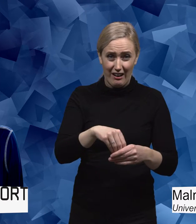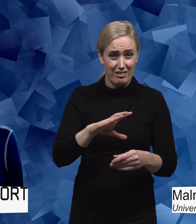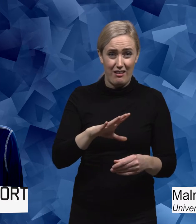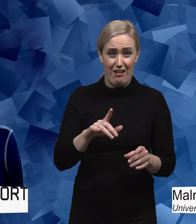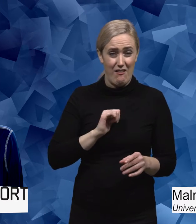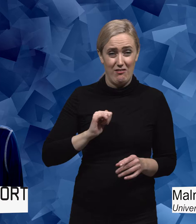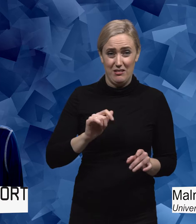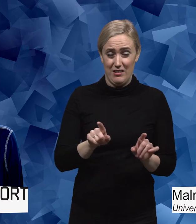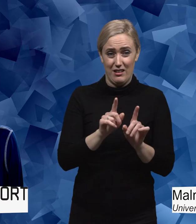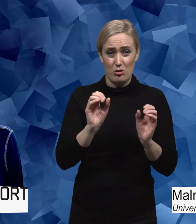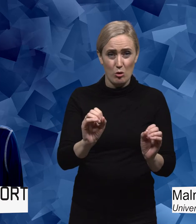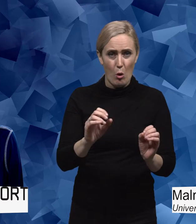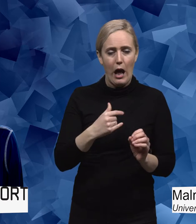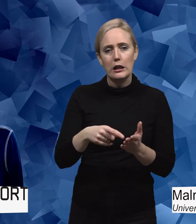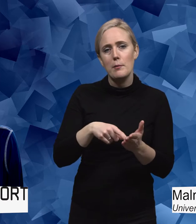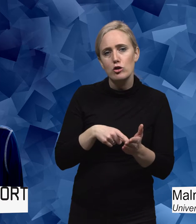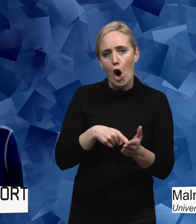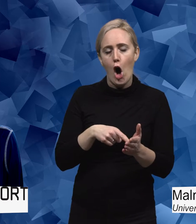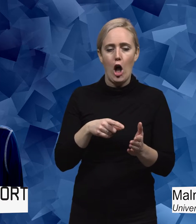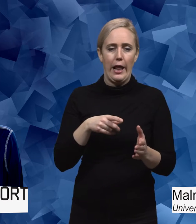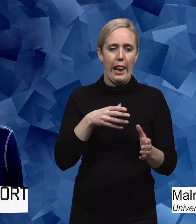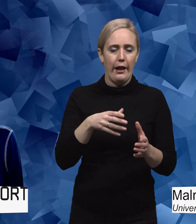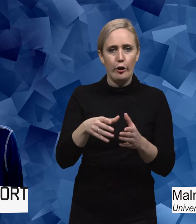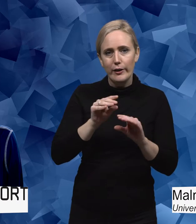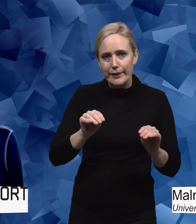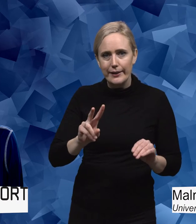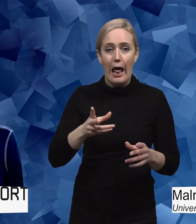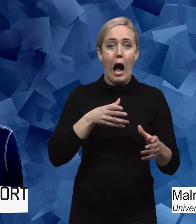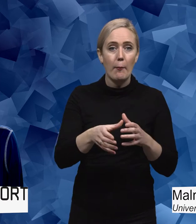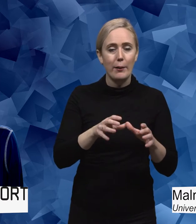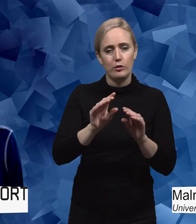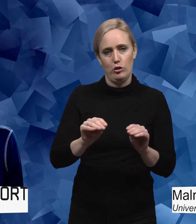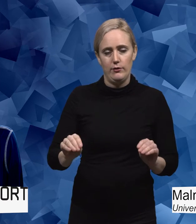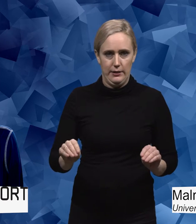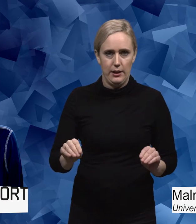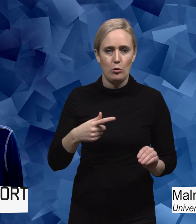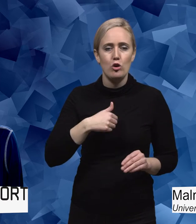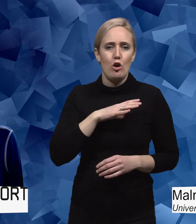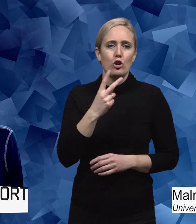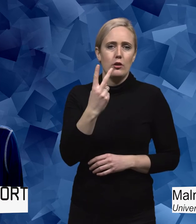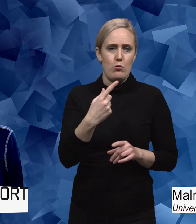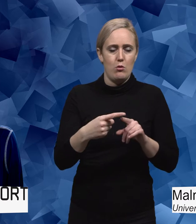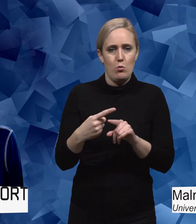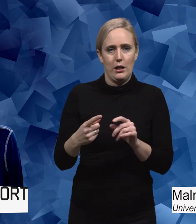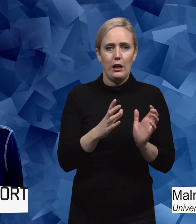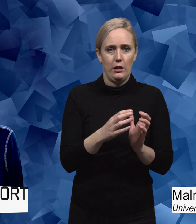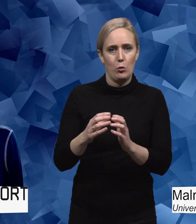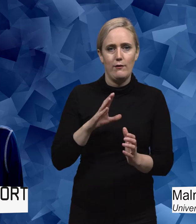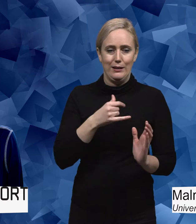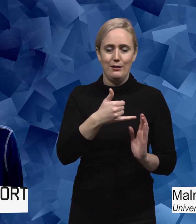anpassad undervisning eller specialundervisning. Och jag kom då fram till två olika kategorier i de här kursplanerna. Och